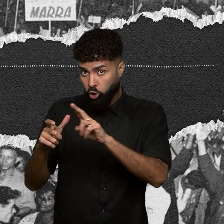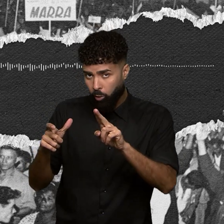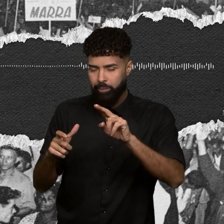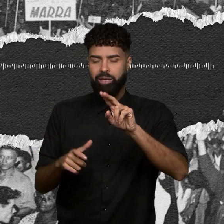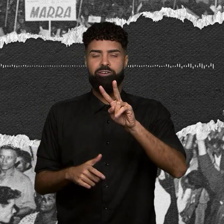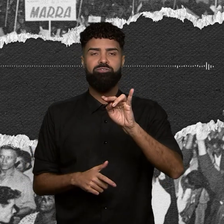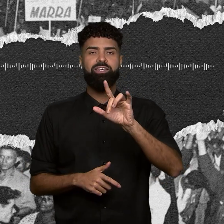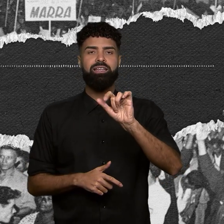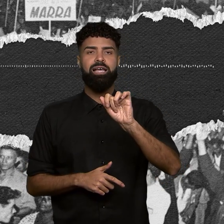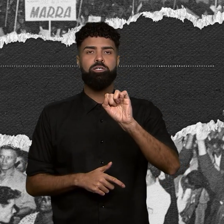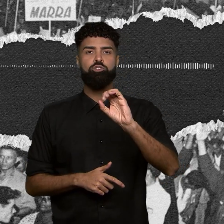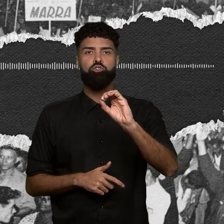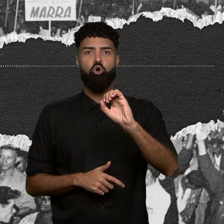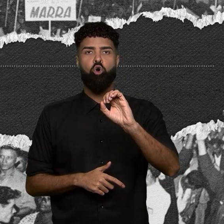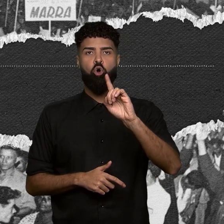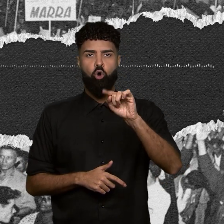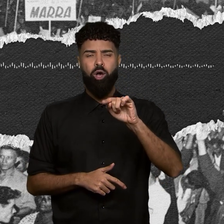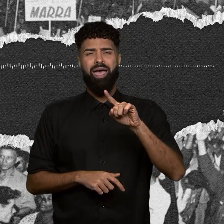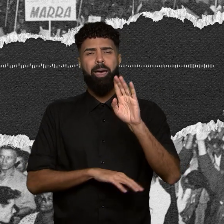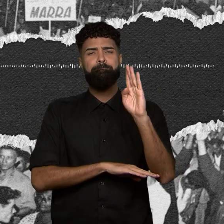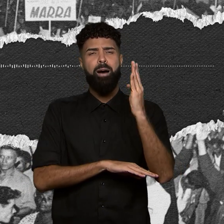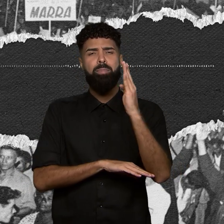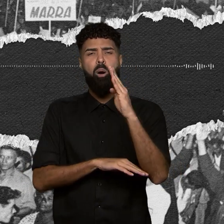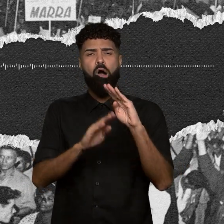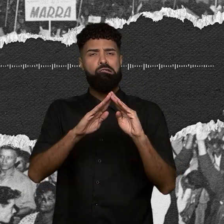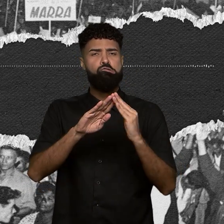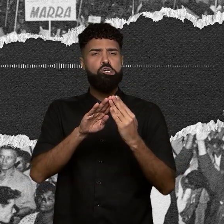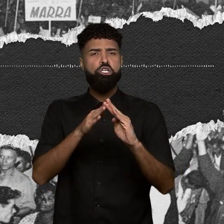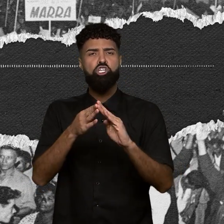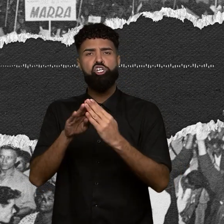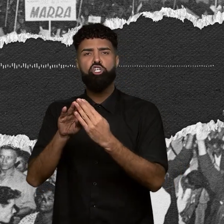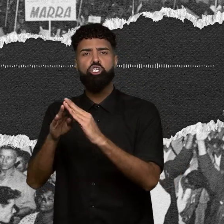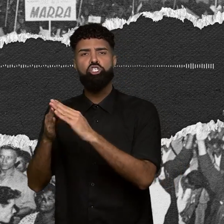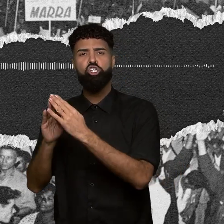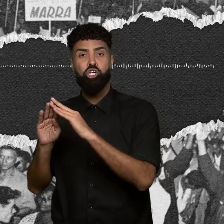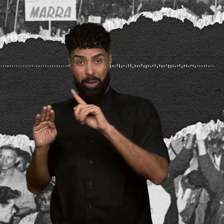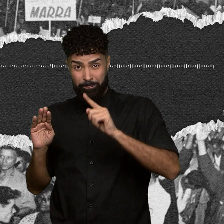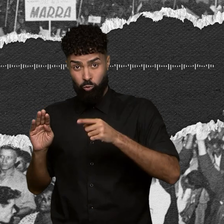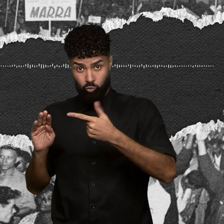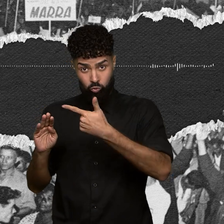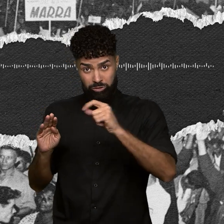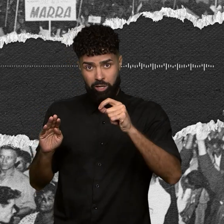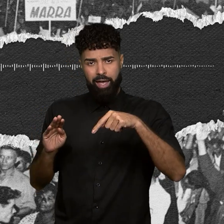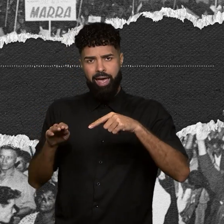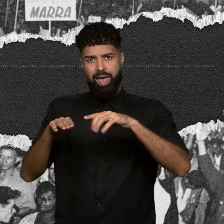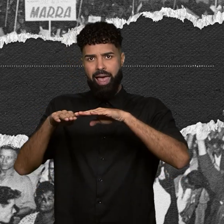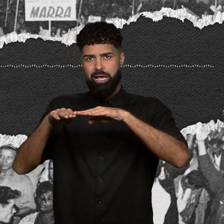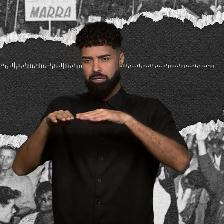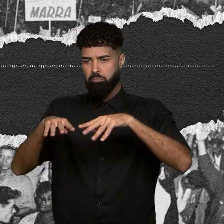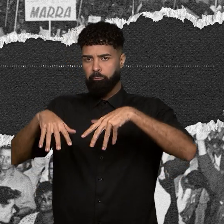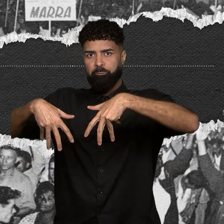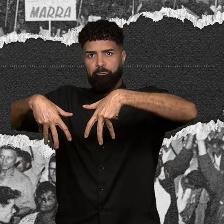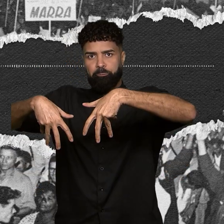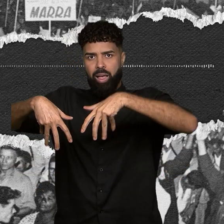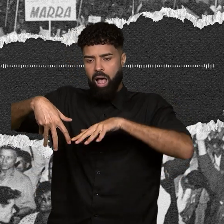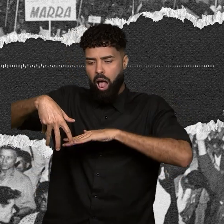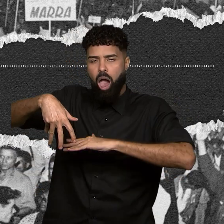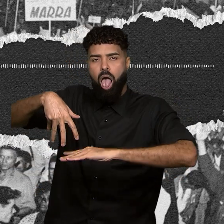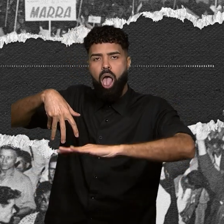favela de palafitas. 1.200 barracos construídos em cima de uma área alagada, o Mangue. Tinha sete anos